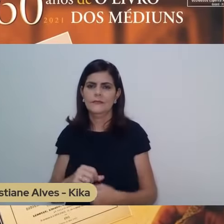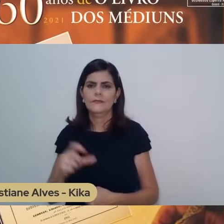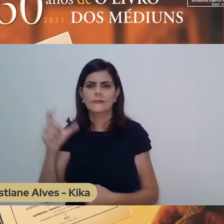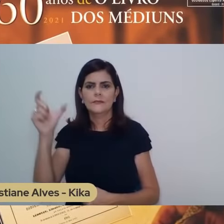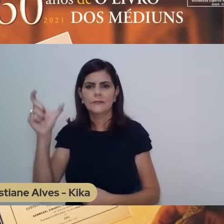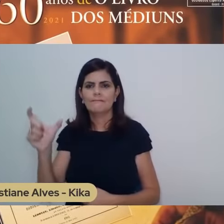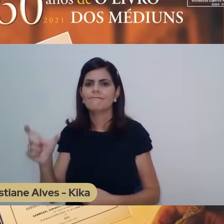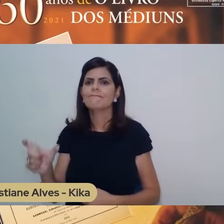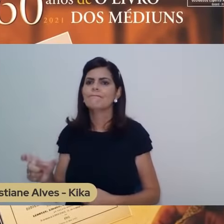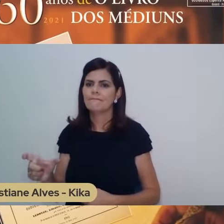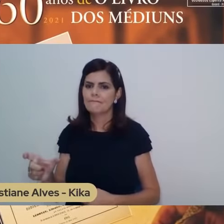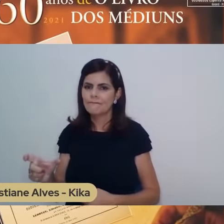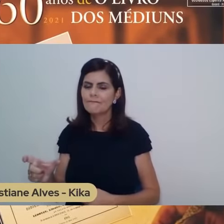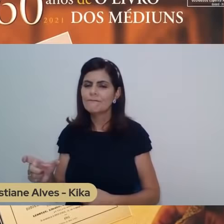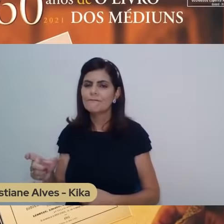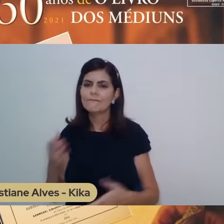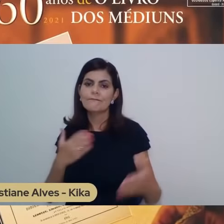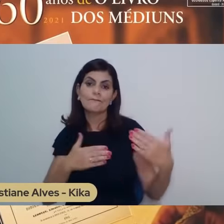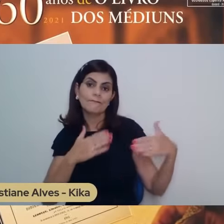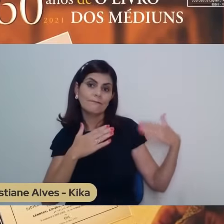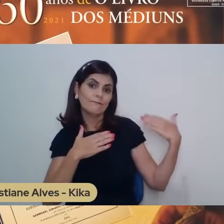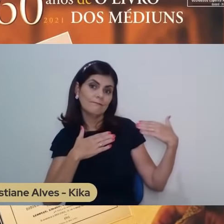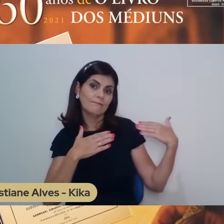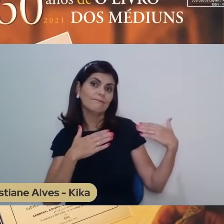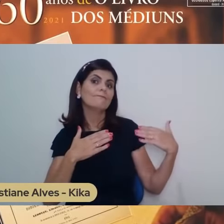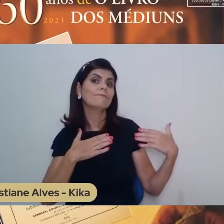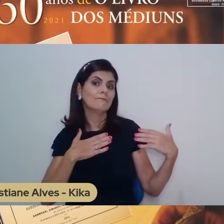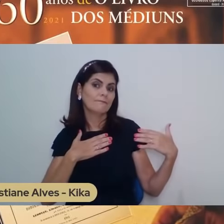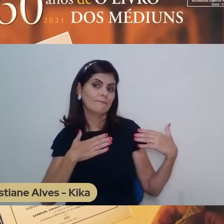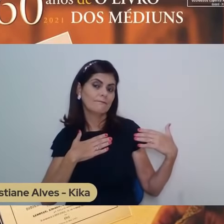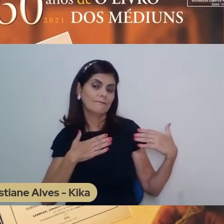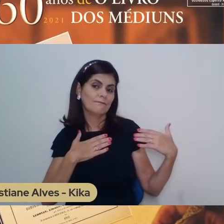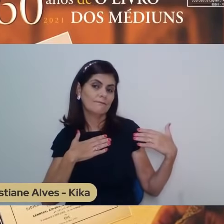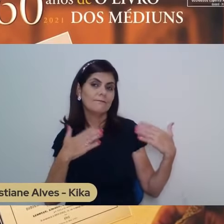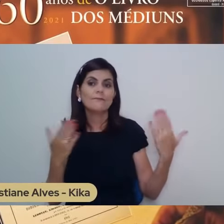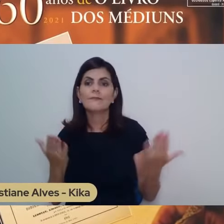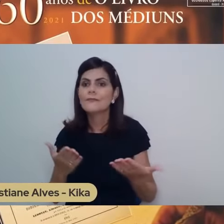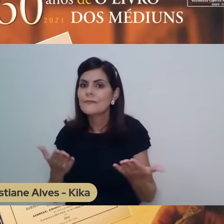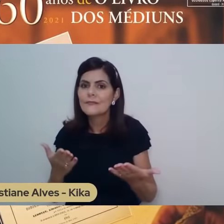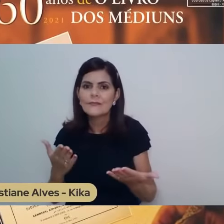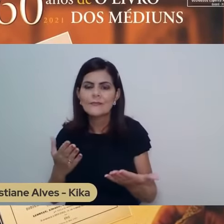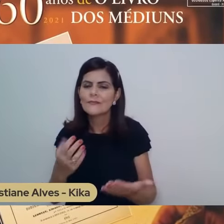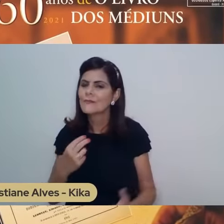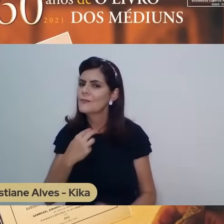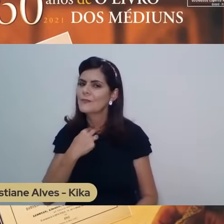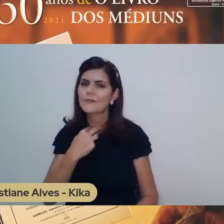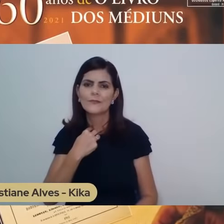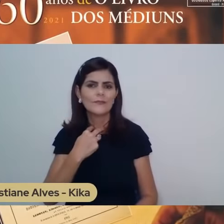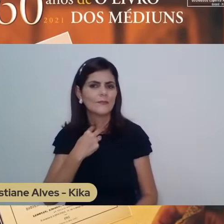Entre o que eu fazia e o que agora eu sei não posso mais fazer.